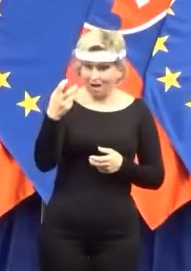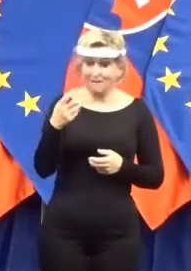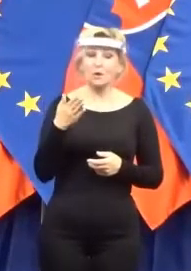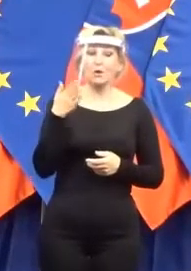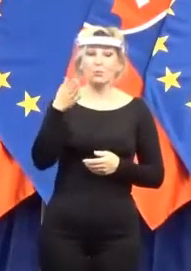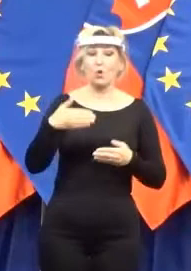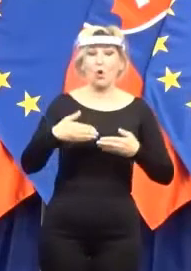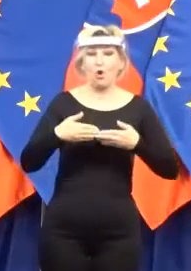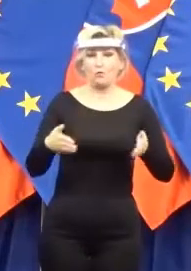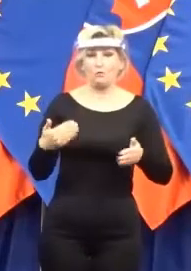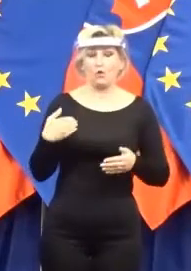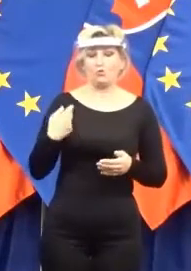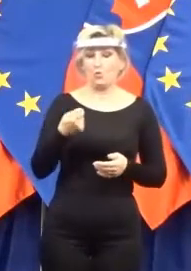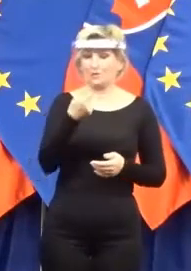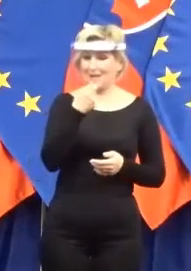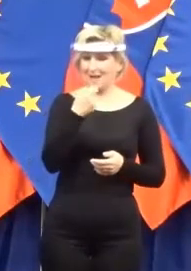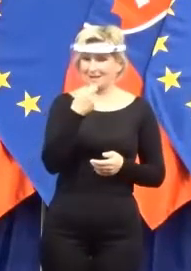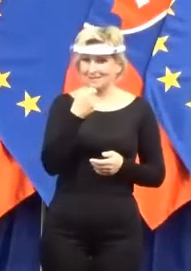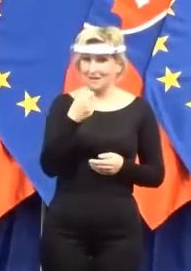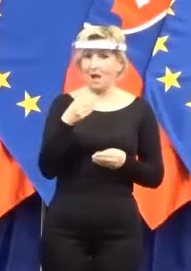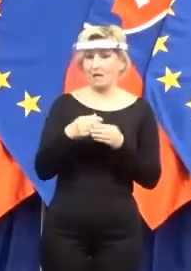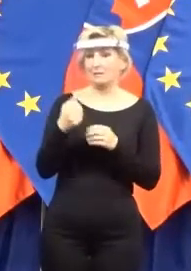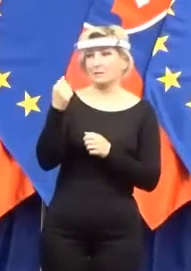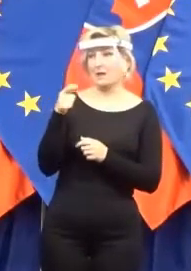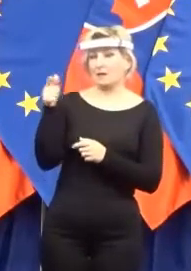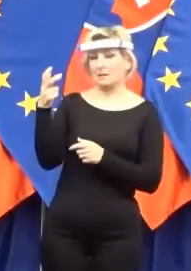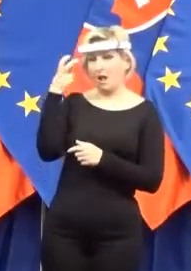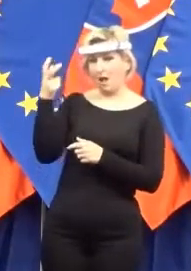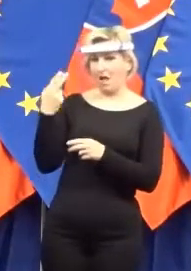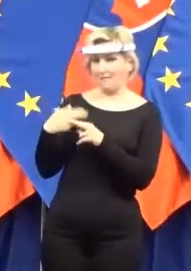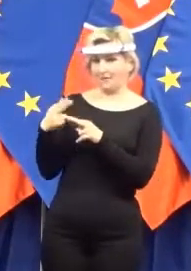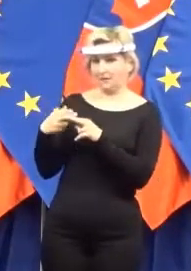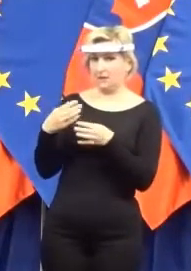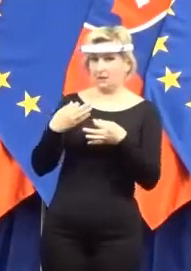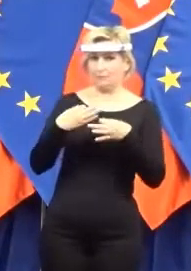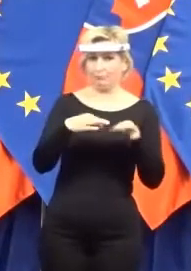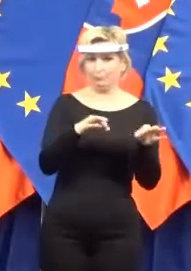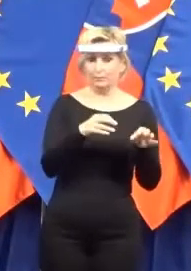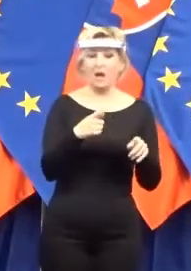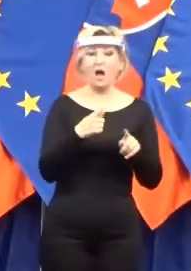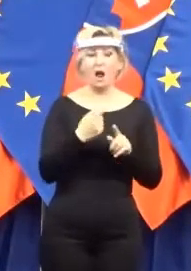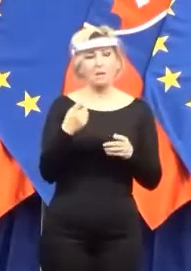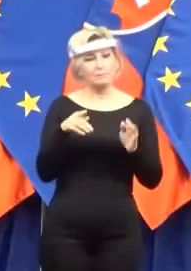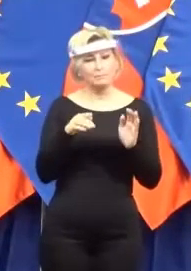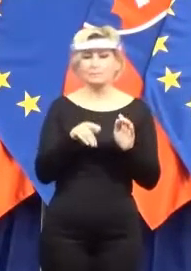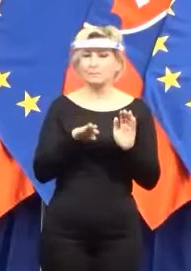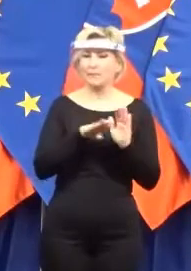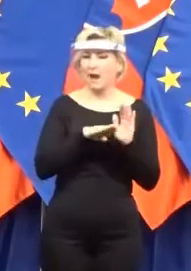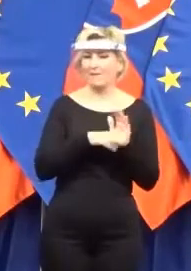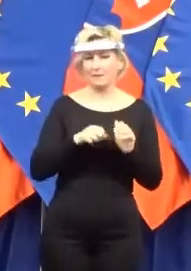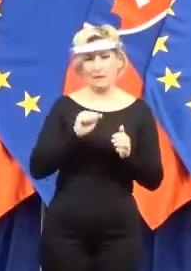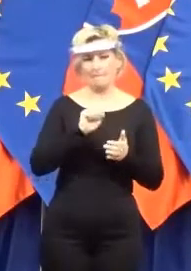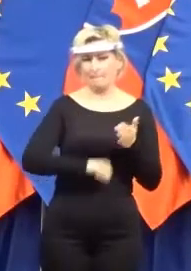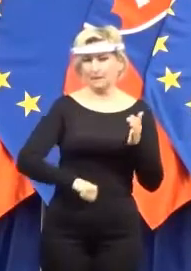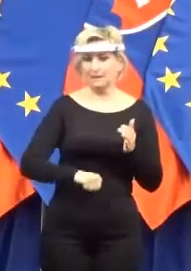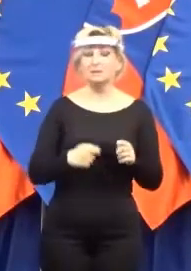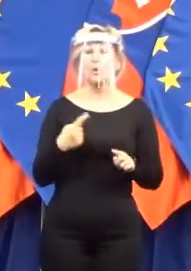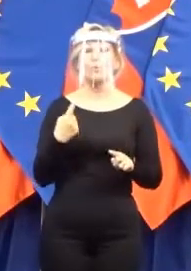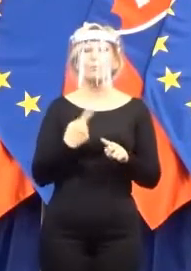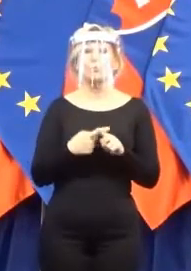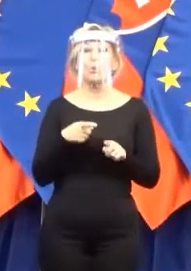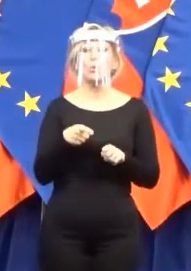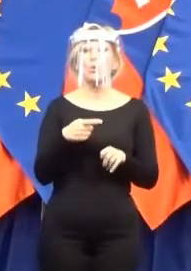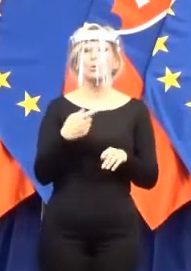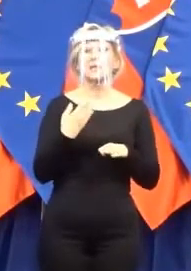veľnoprístnych pravidiev a ďalej v tohto alebo budúceho týždňu budeme ešte diskutovať o tých ostatných opatreniach, ktoré sa v